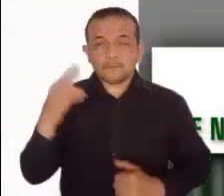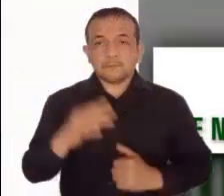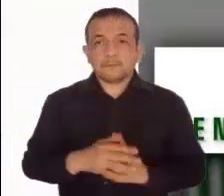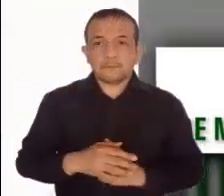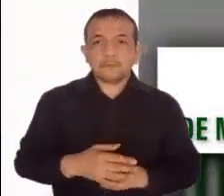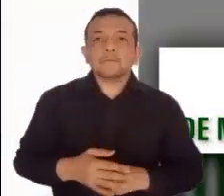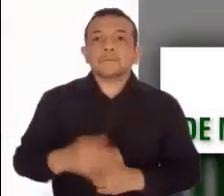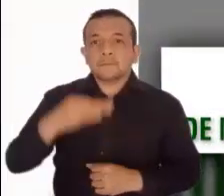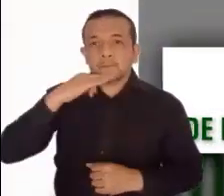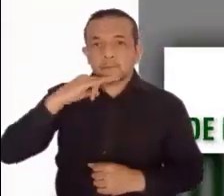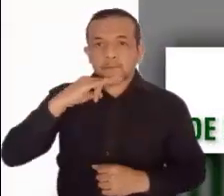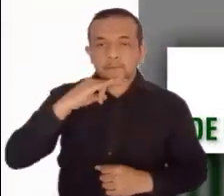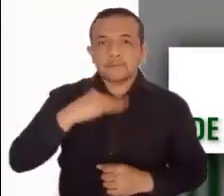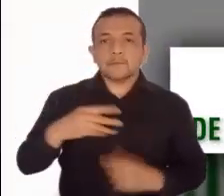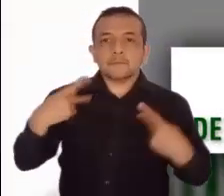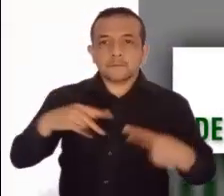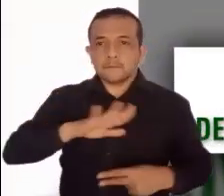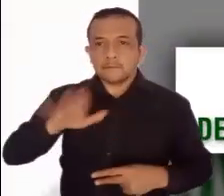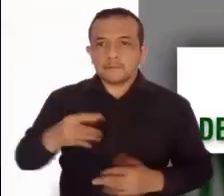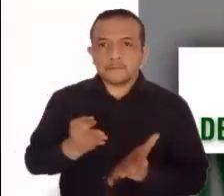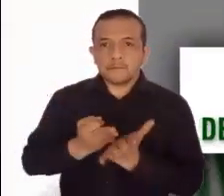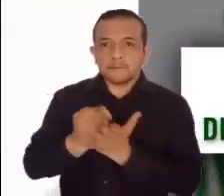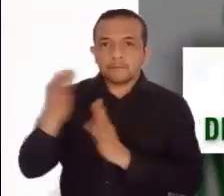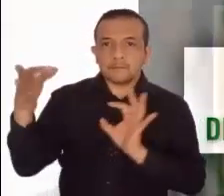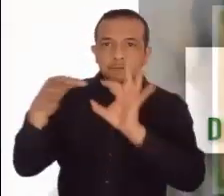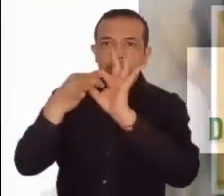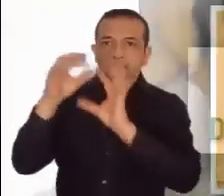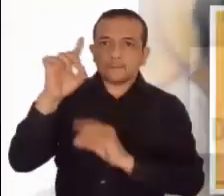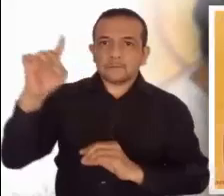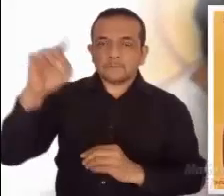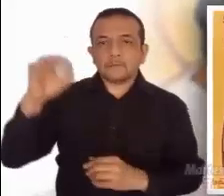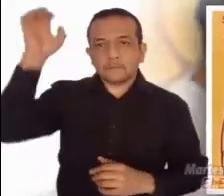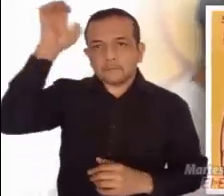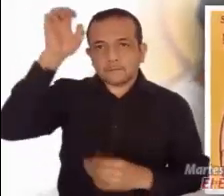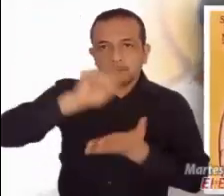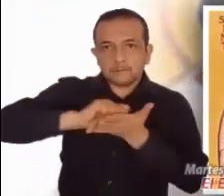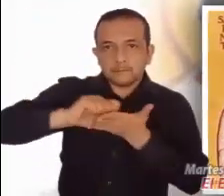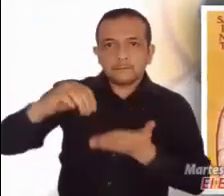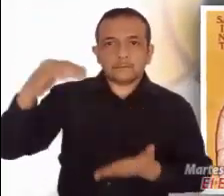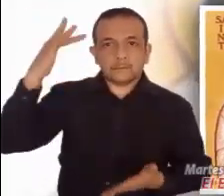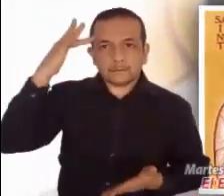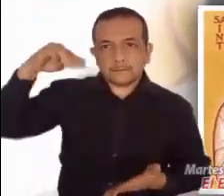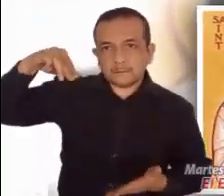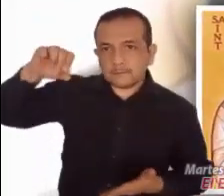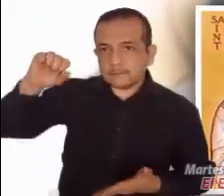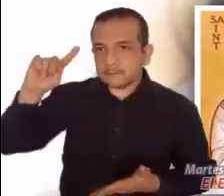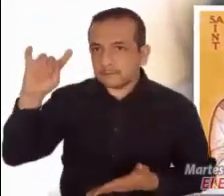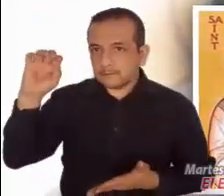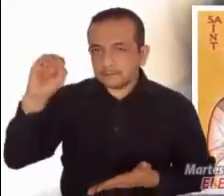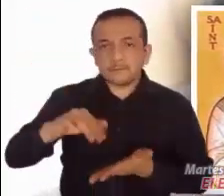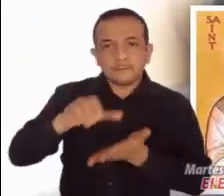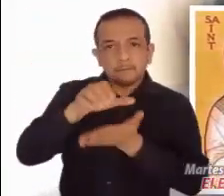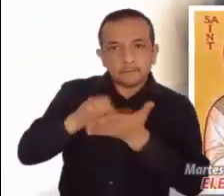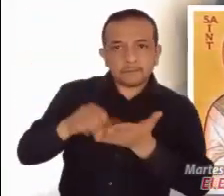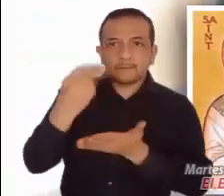noviembre, conmemoración de todos los fieles difuntos. Evangelio según San Mateo, capítulo 25,